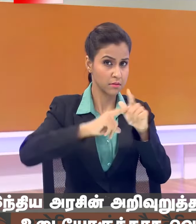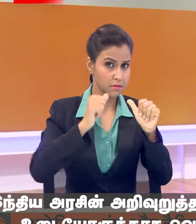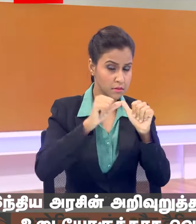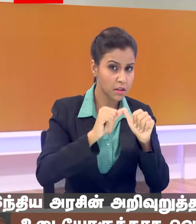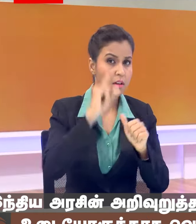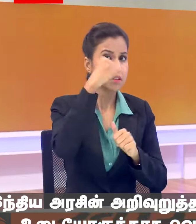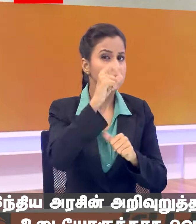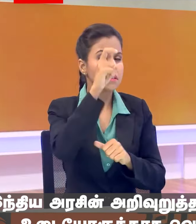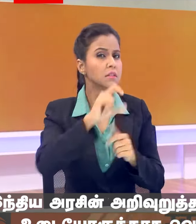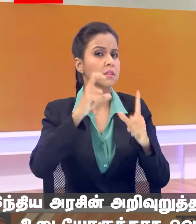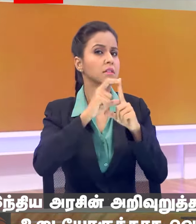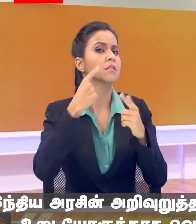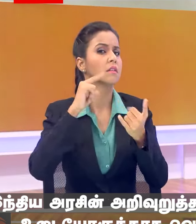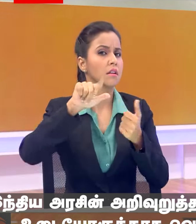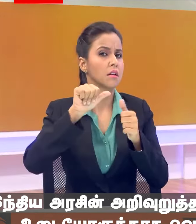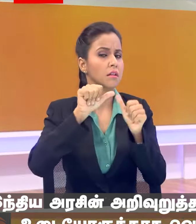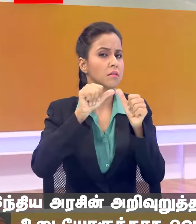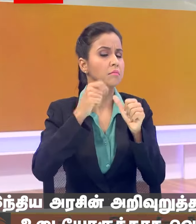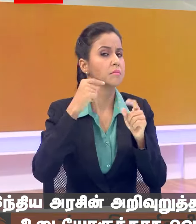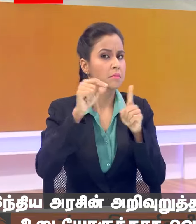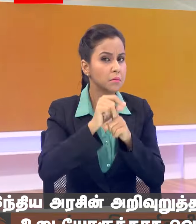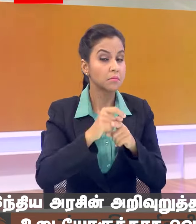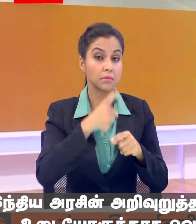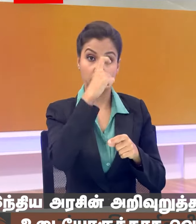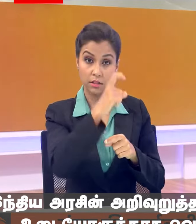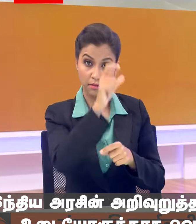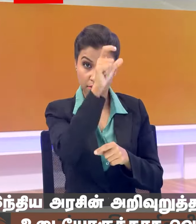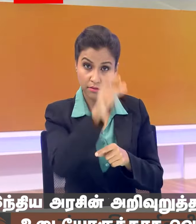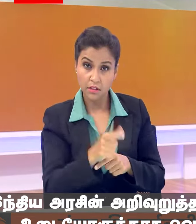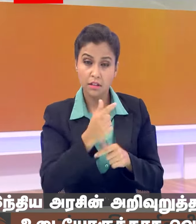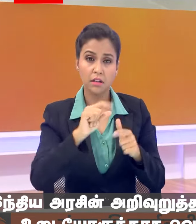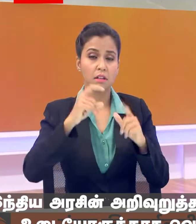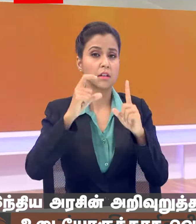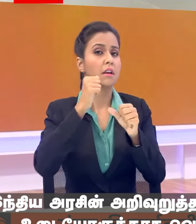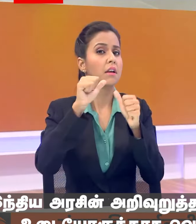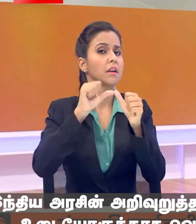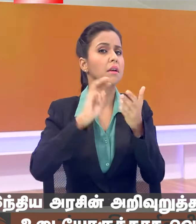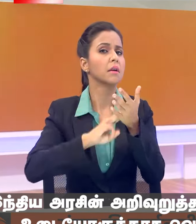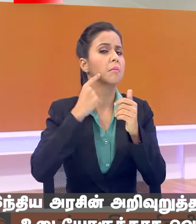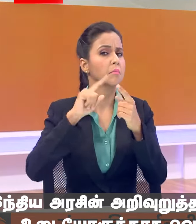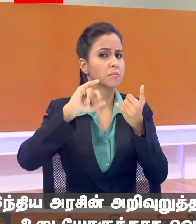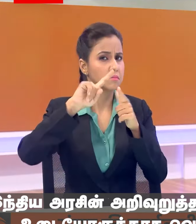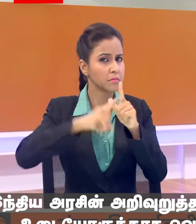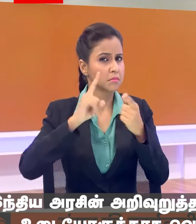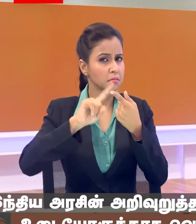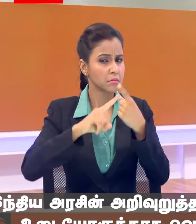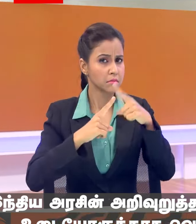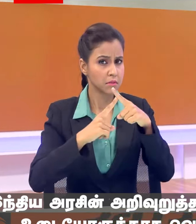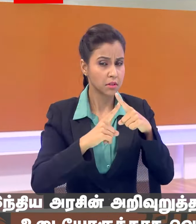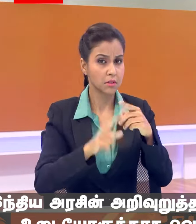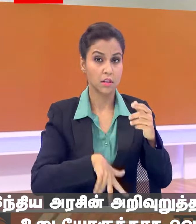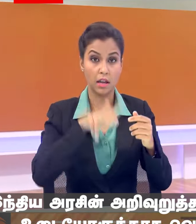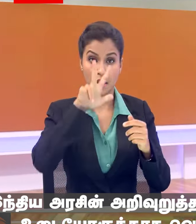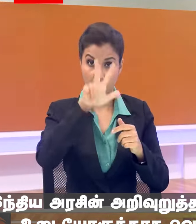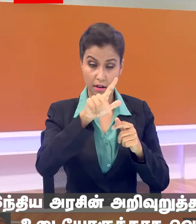Shri Dilip Saikya, 7. Shri Abhijit Gangopadhyay, 8. Shri Mati D.K. Aruna,